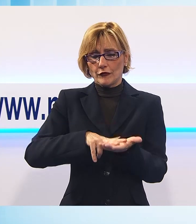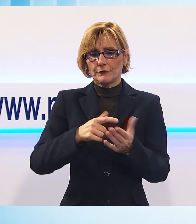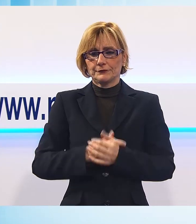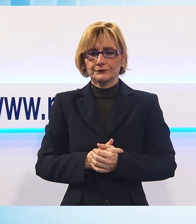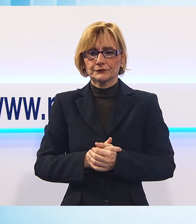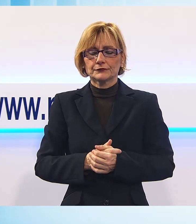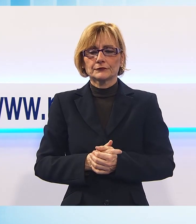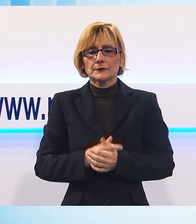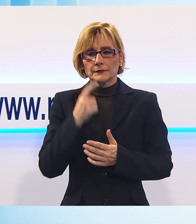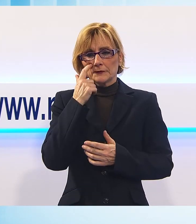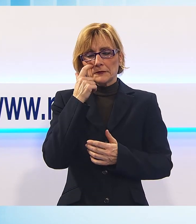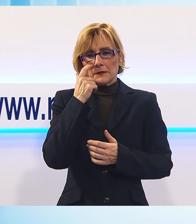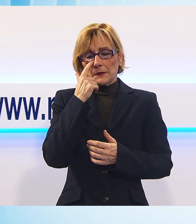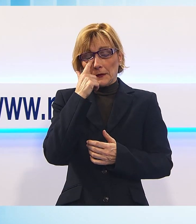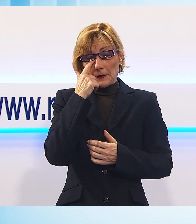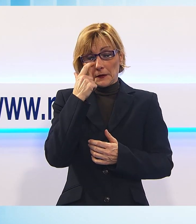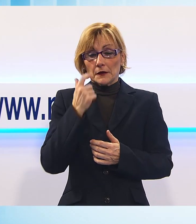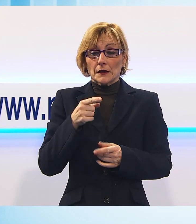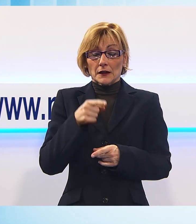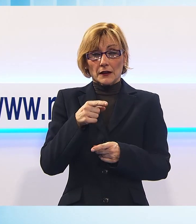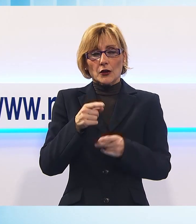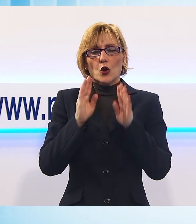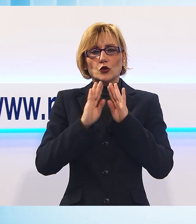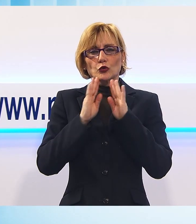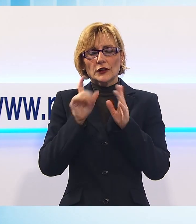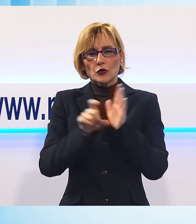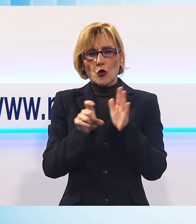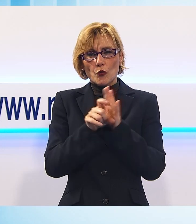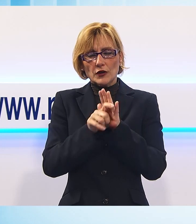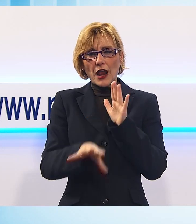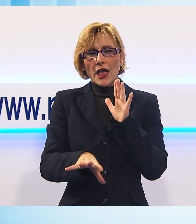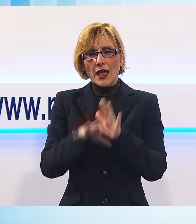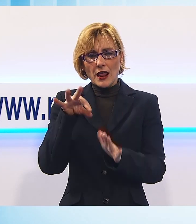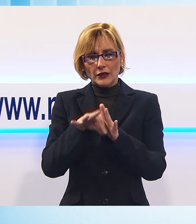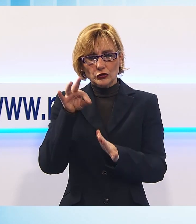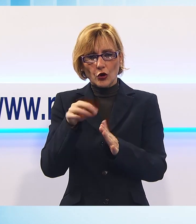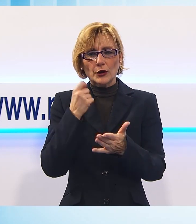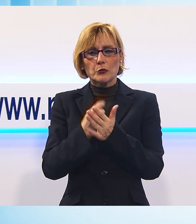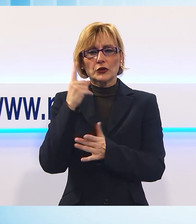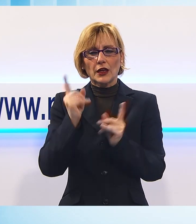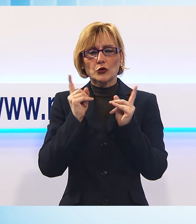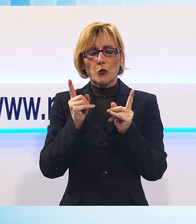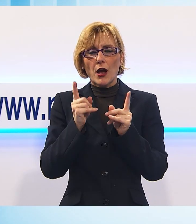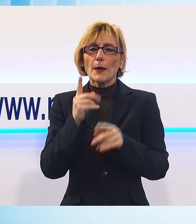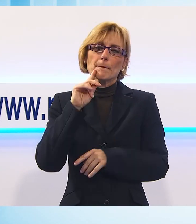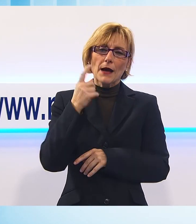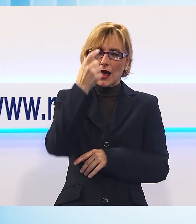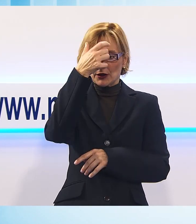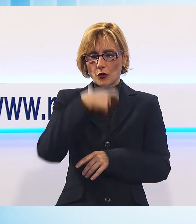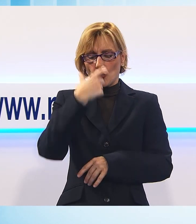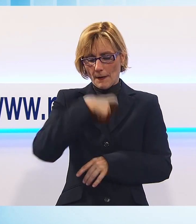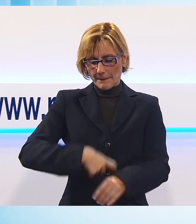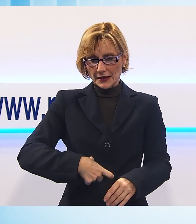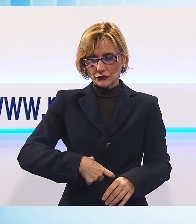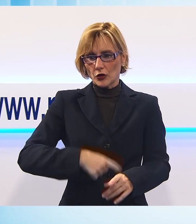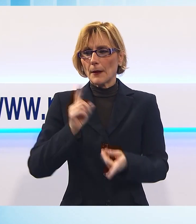Tratto fondante della lista è ritenere che alle consultazioni comunali per l'elettore sia di gran lunga più importante scegliere il candidato piuttosto che